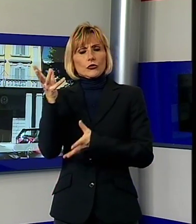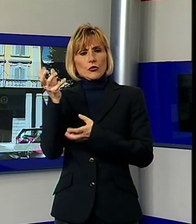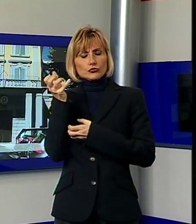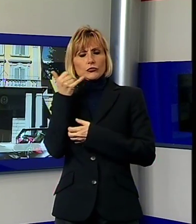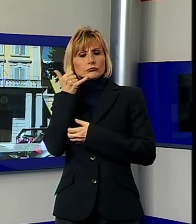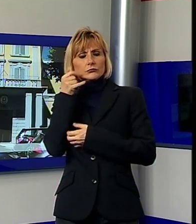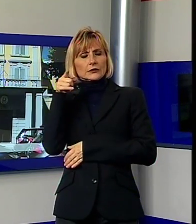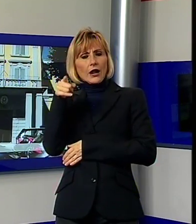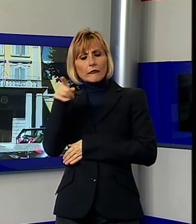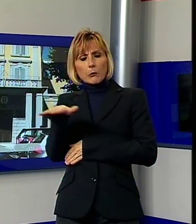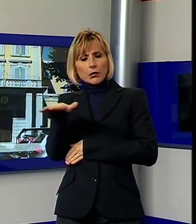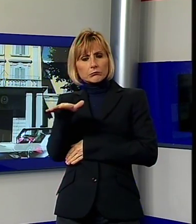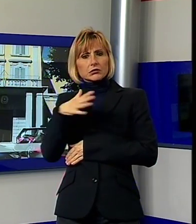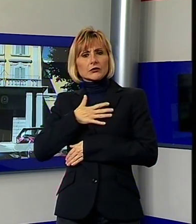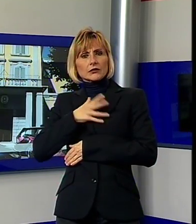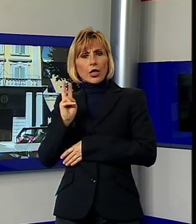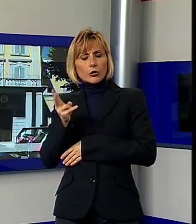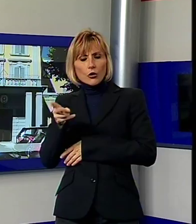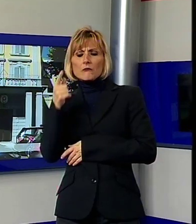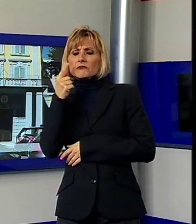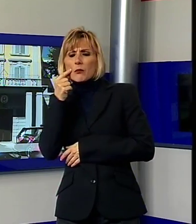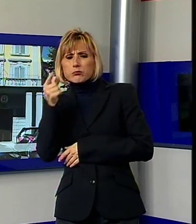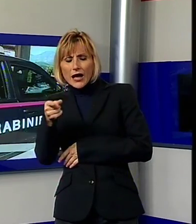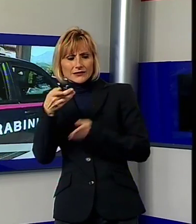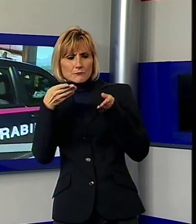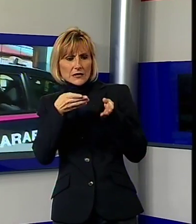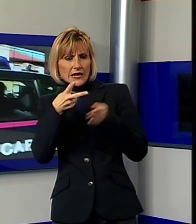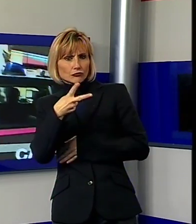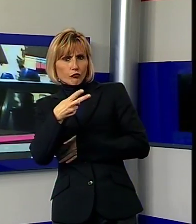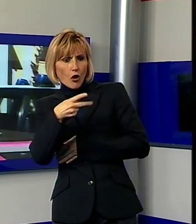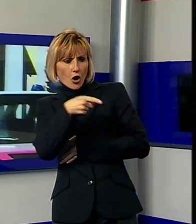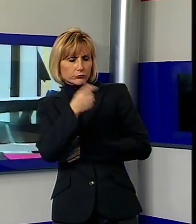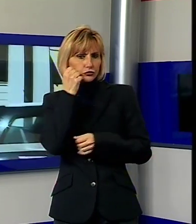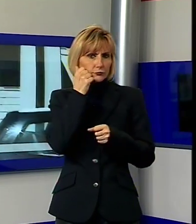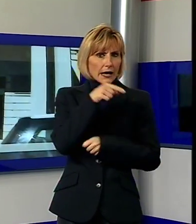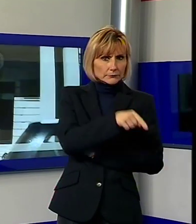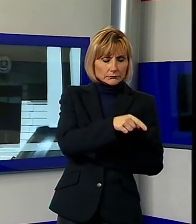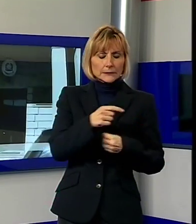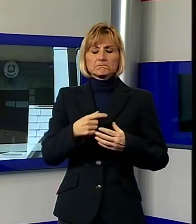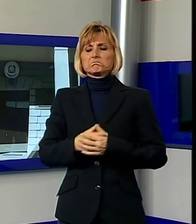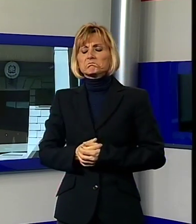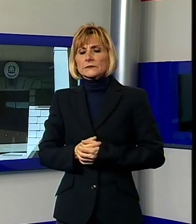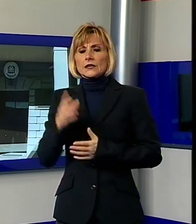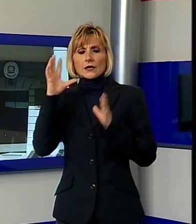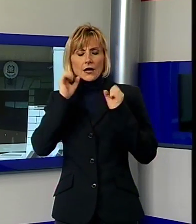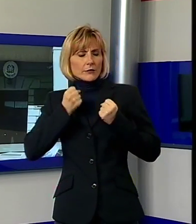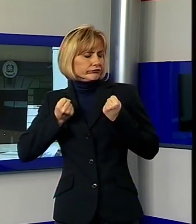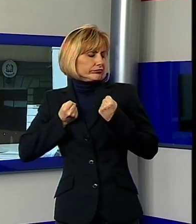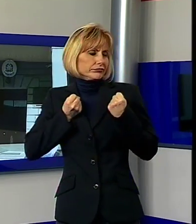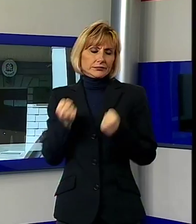anni per avvertire che il padre stava minacciando la madre con un paio di forbici. Arrivati sul posto, i carabinieri sorprendevano in effetti